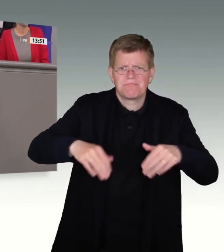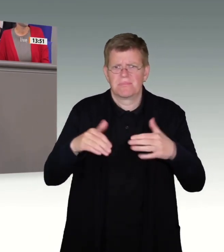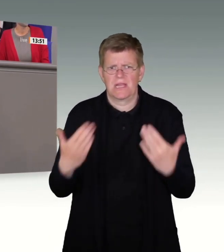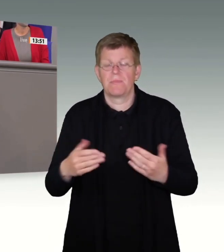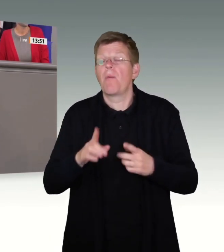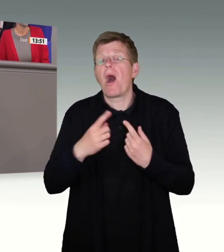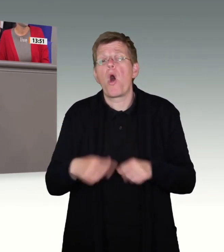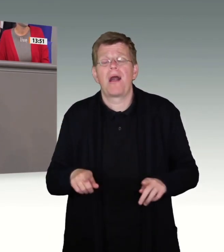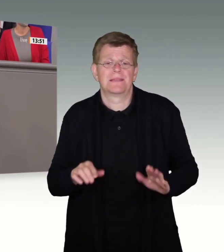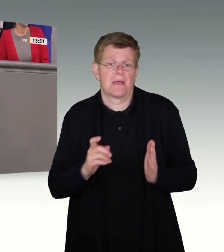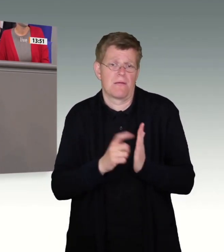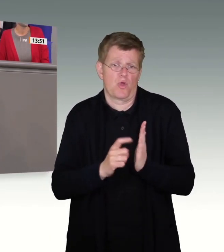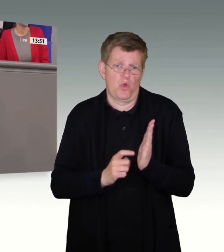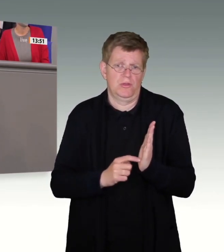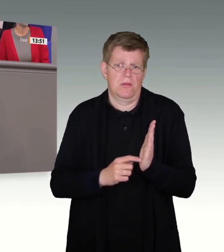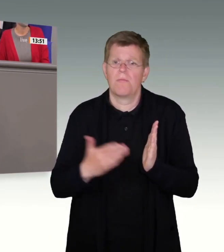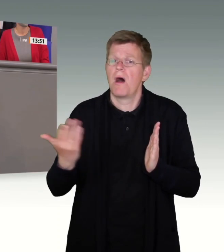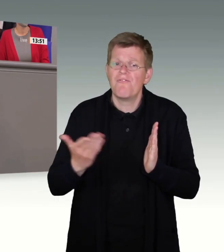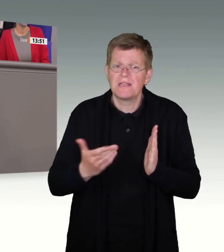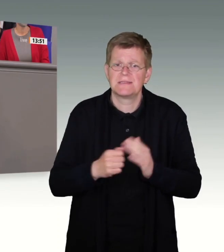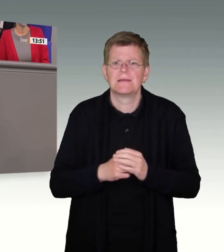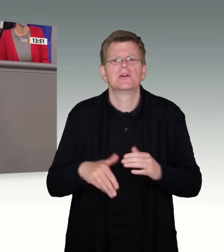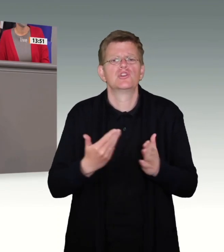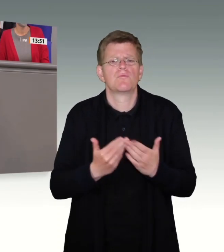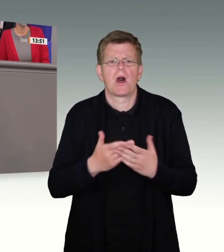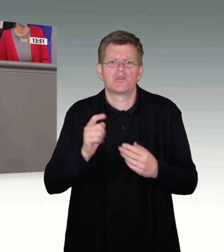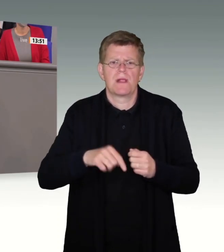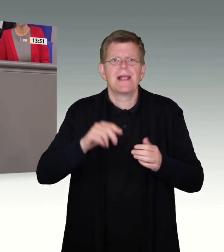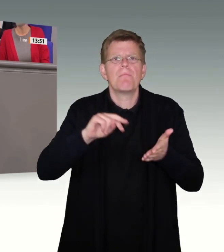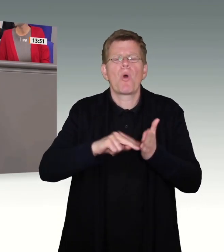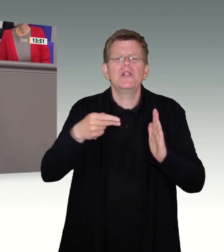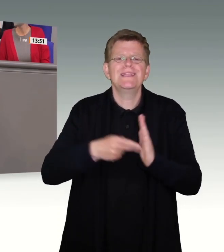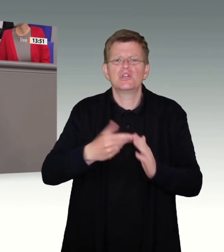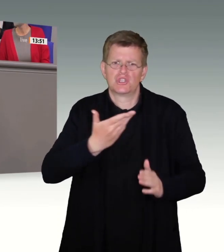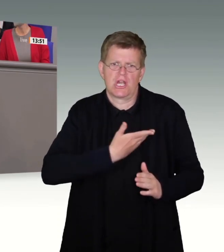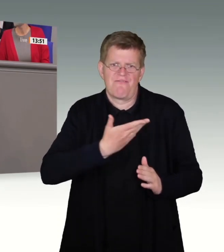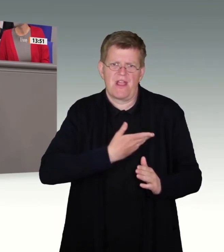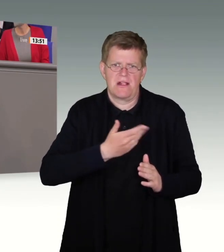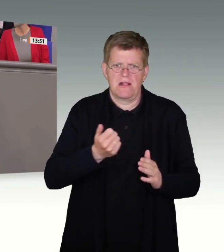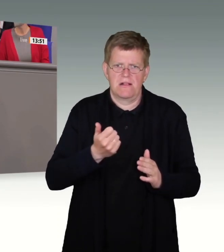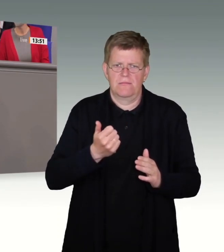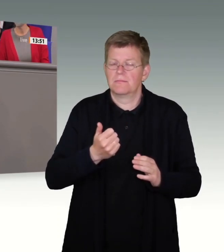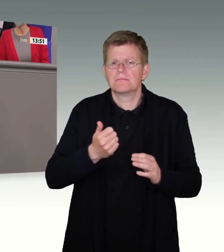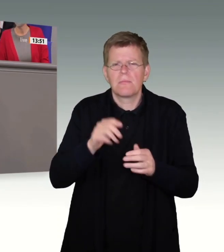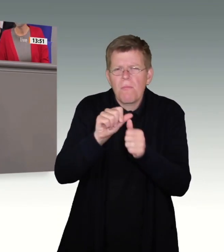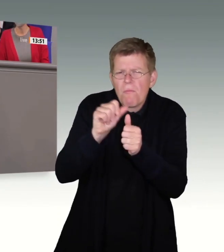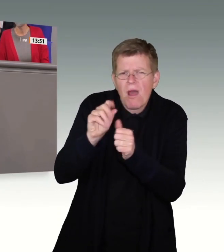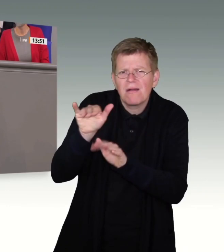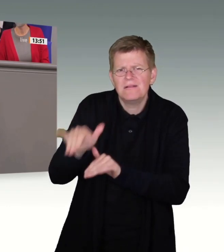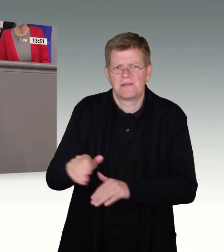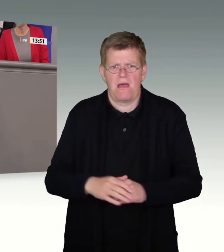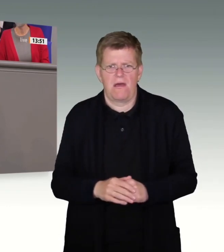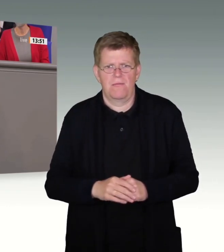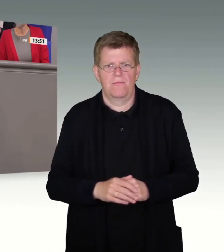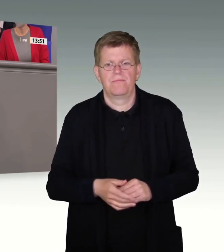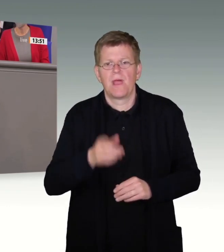Ursachen. Und damit meine ich auch vor allen Dingen den mangelnden politischen Willen mancher Landesregierungen, deren Farben uns ja hier